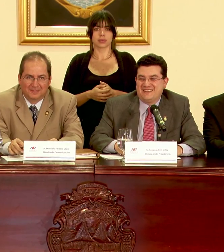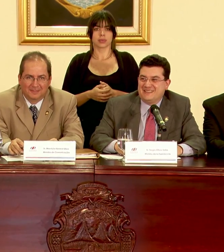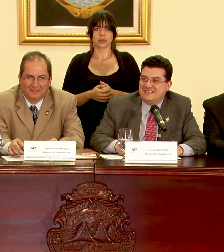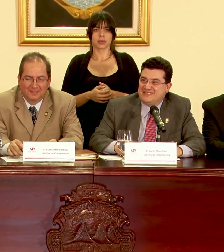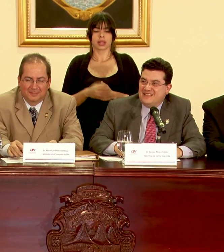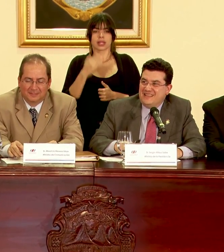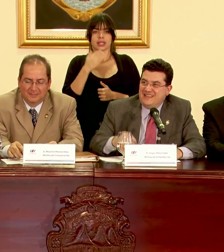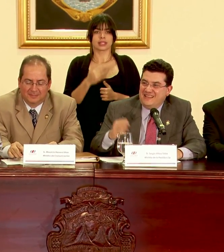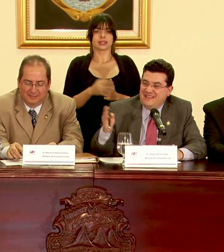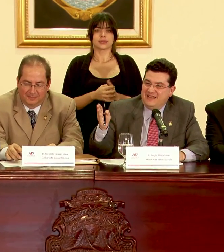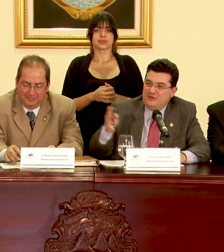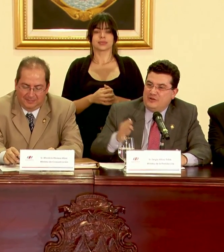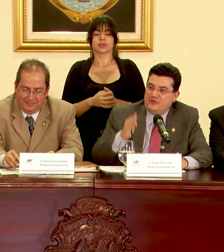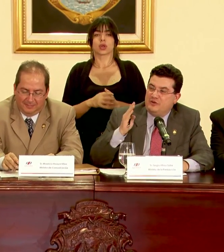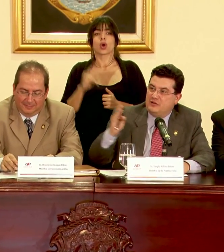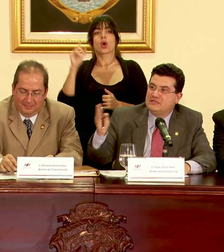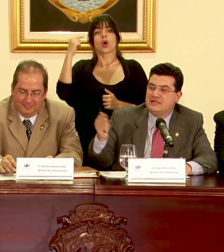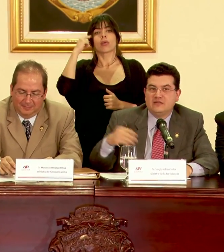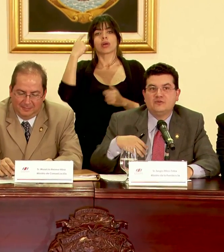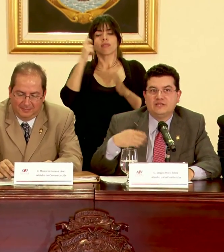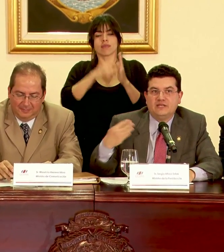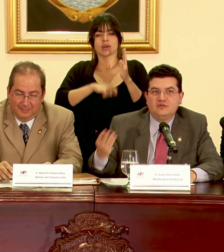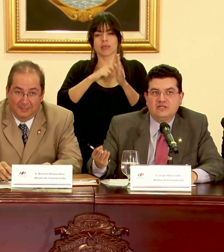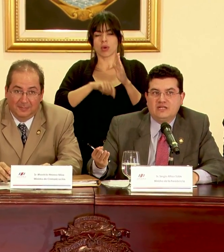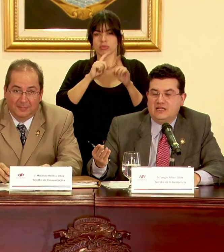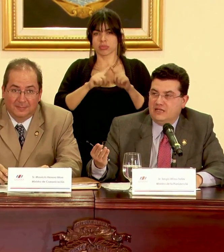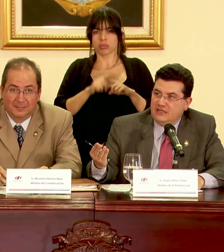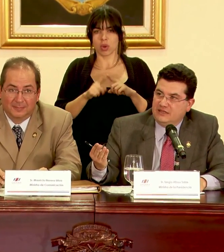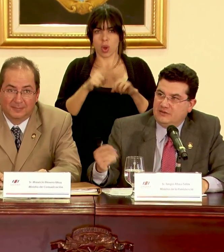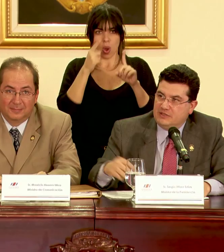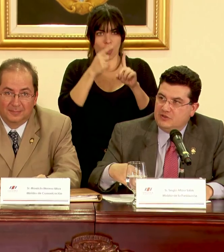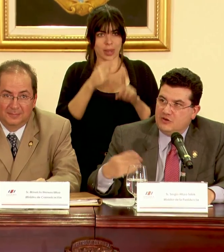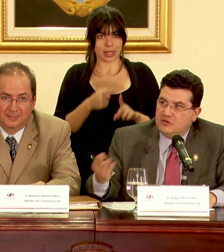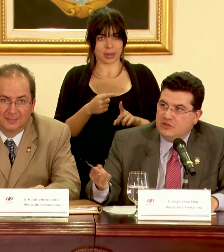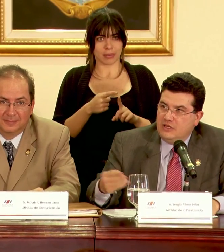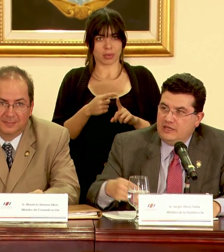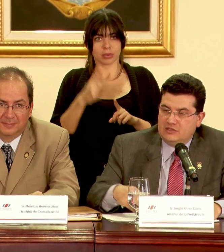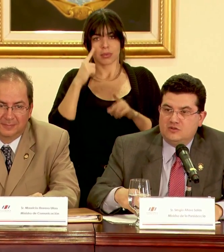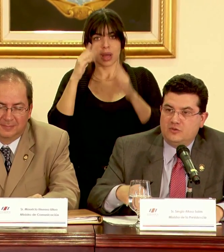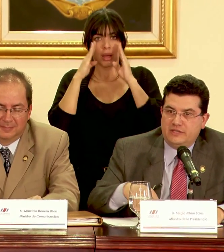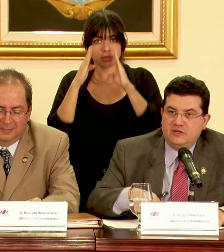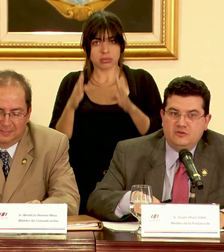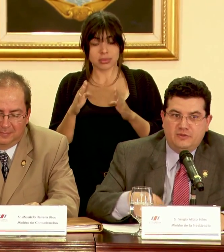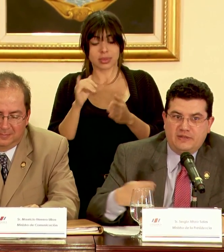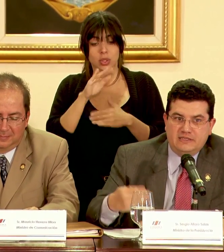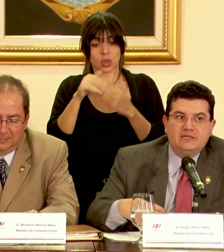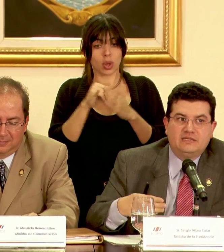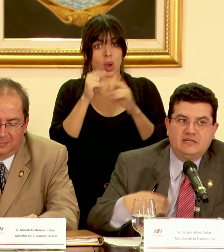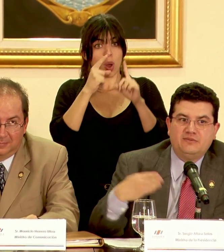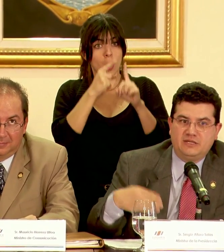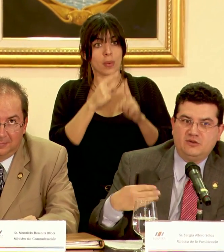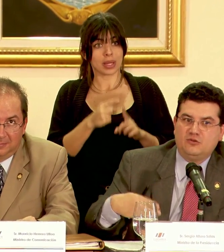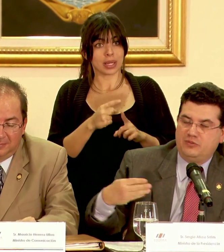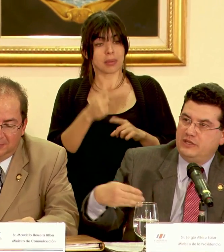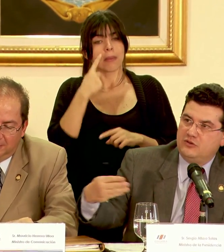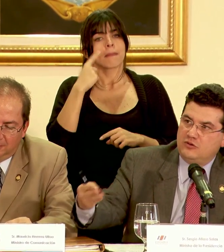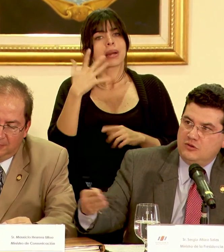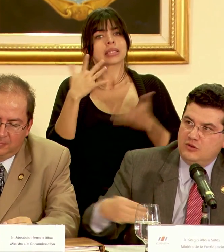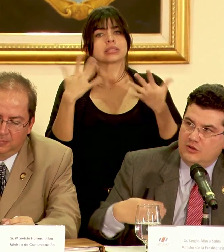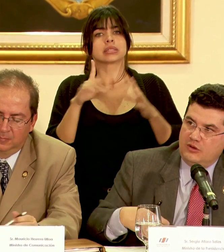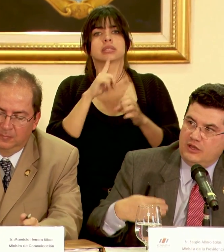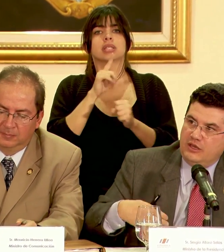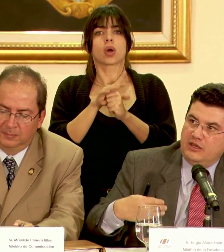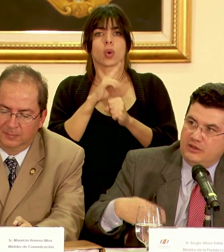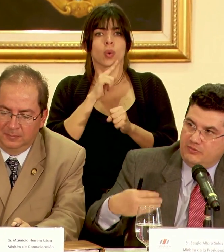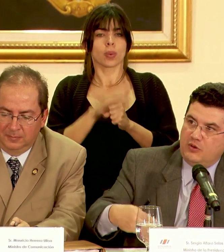gracias el gobierno fijó una serie de objetivos en la intervención esos objetivos me parece que se han venido cumpliendo